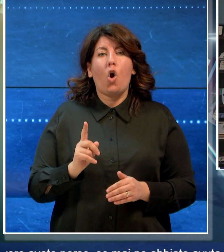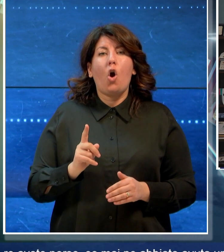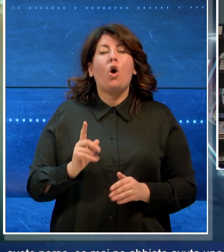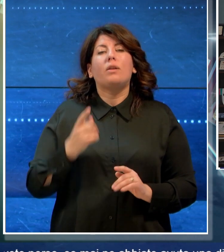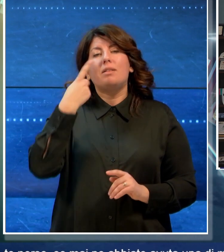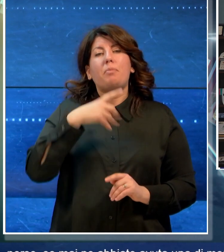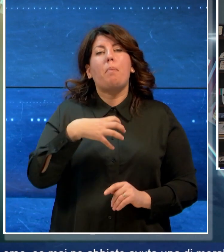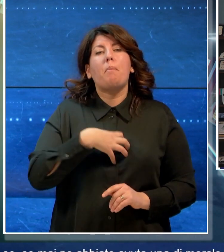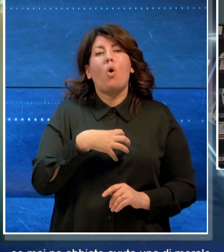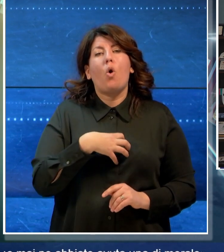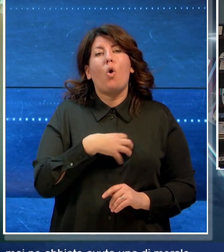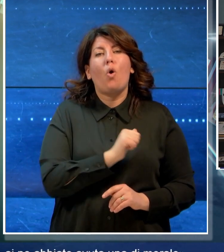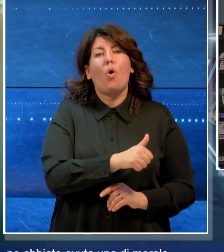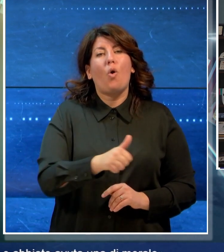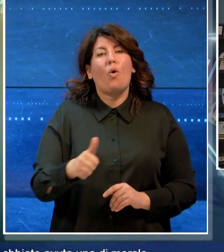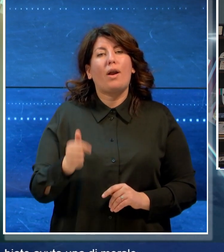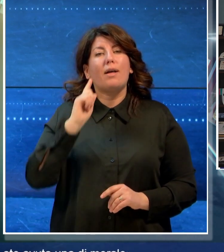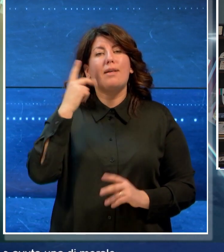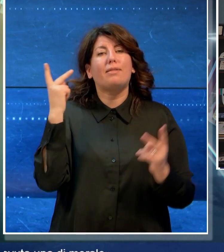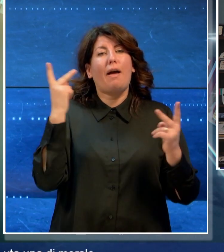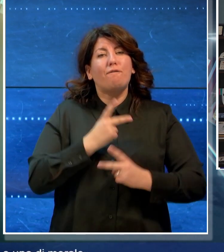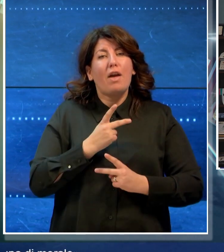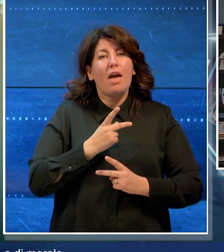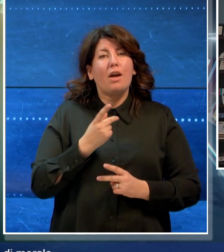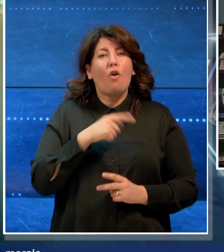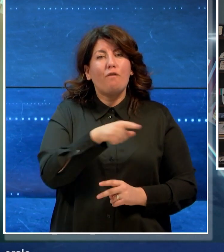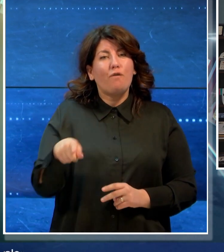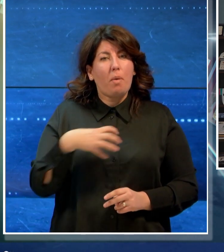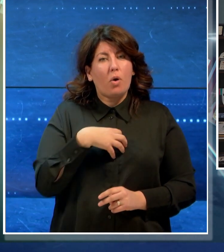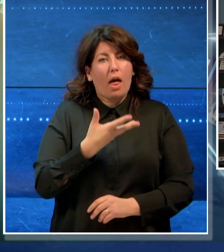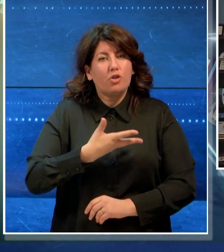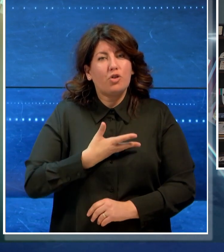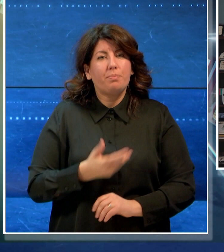morale, se davvero esiste una morale.